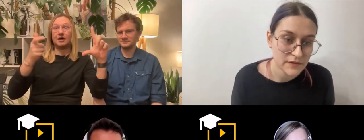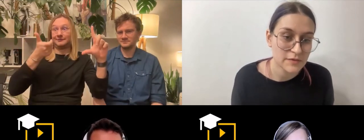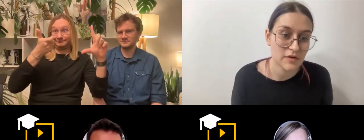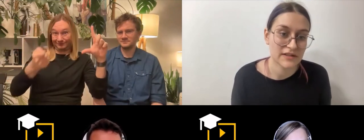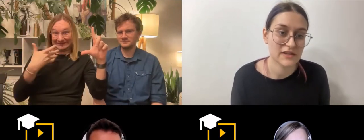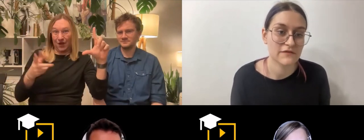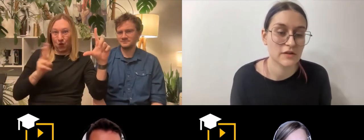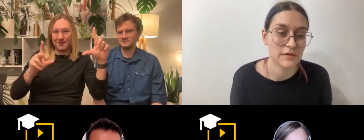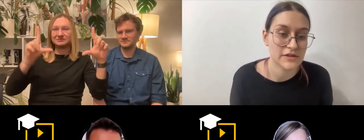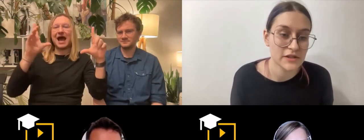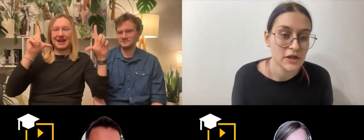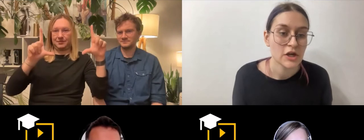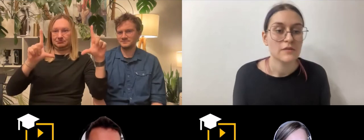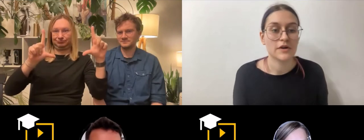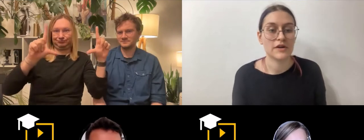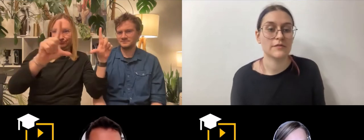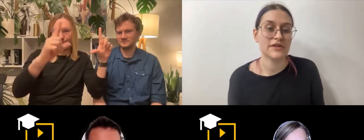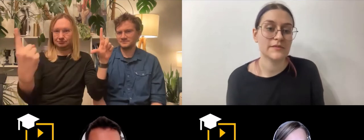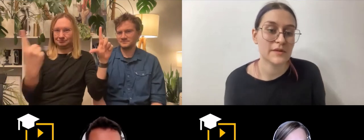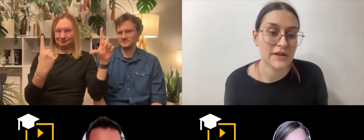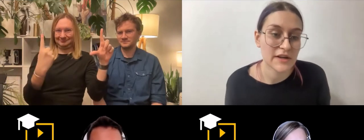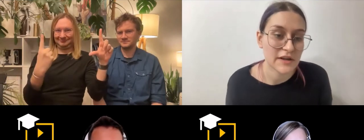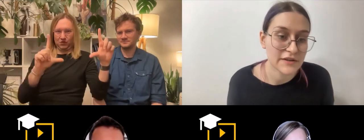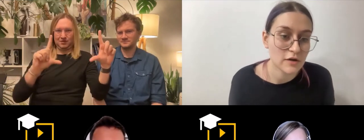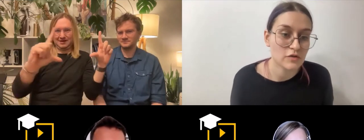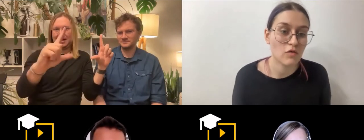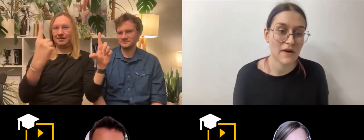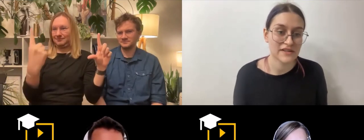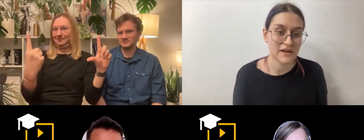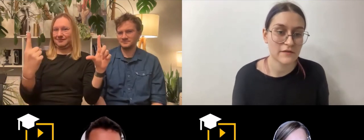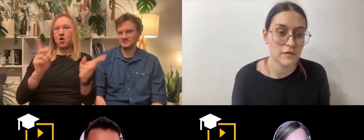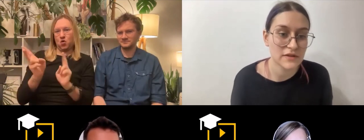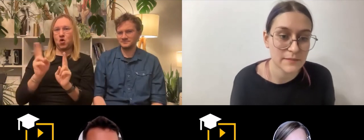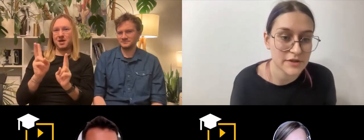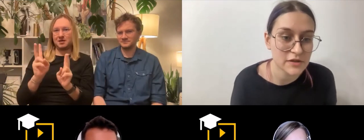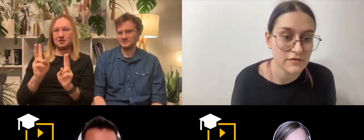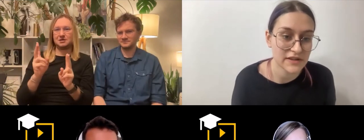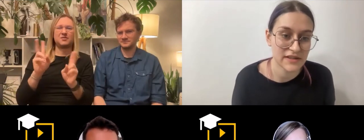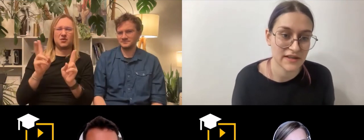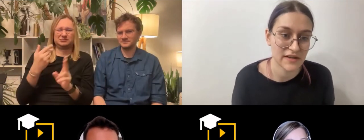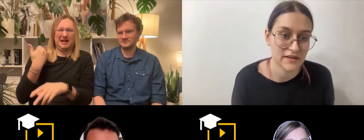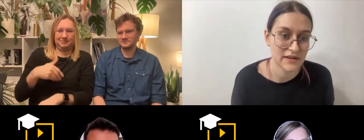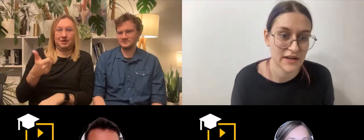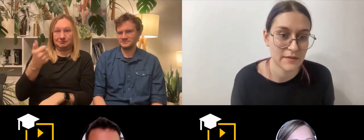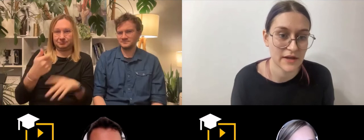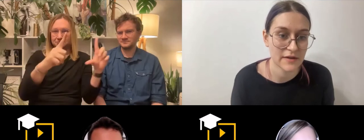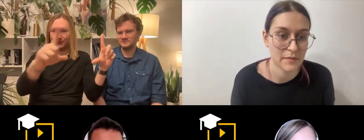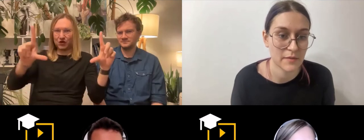na przykład lecą wiadomości, możemy sobie tego tłumacza w ogóle tam przesuwać tak, jakby był